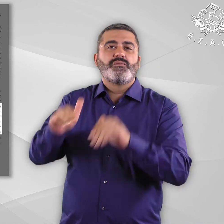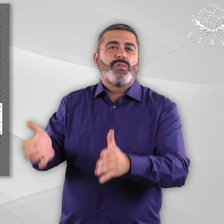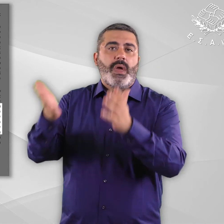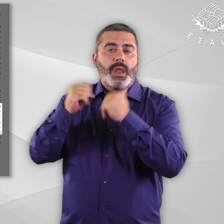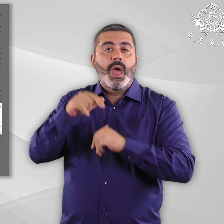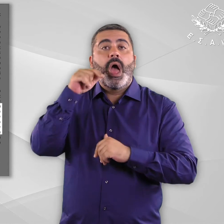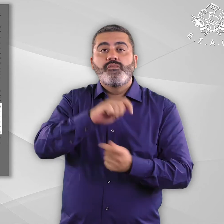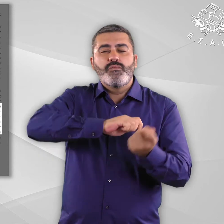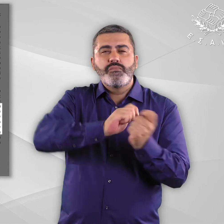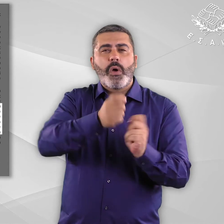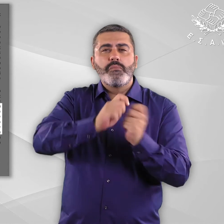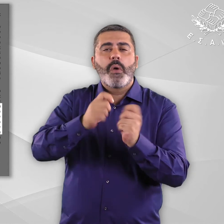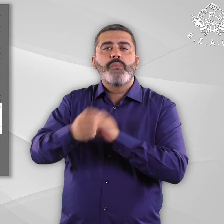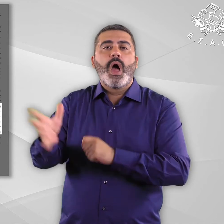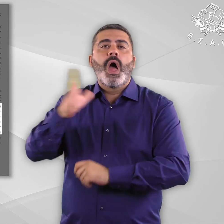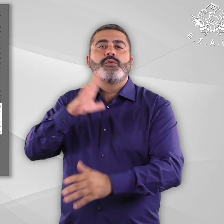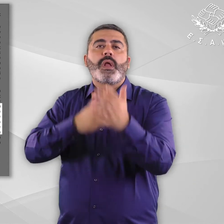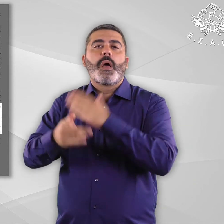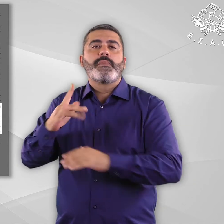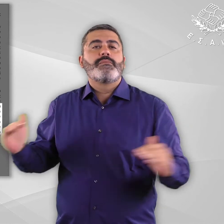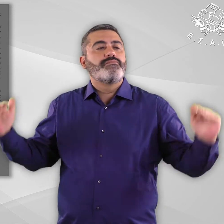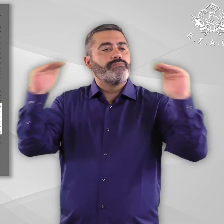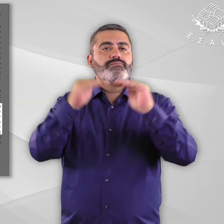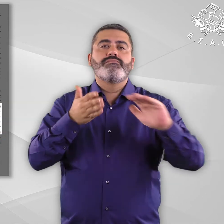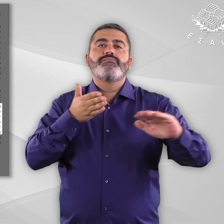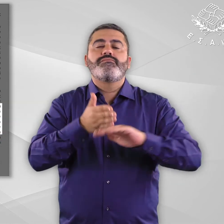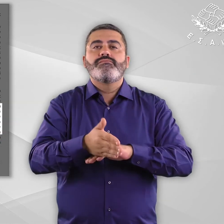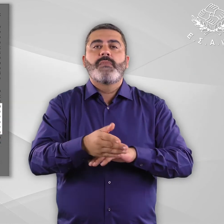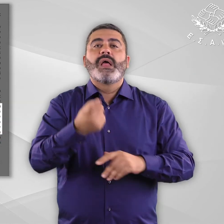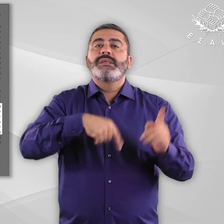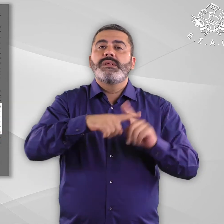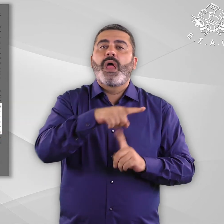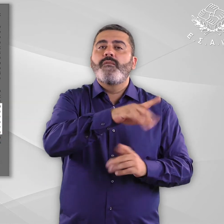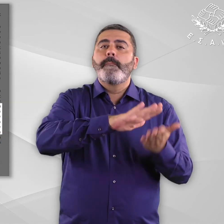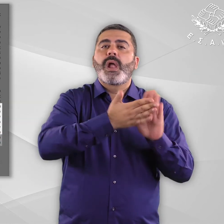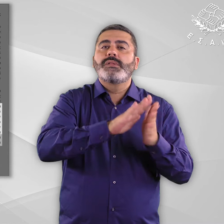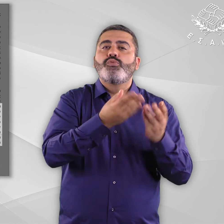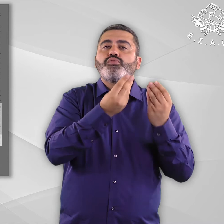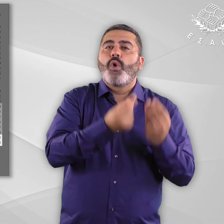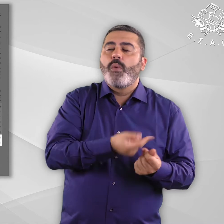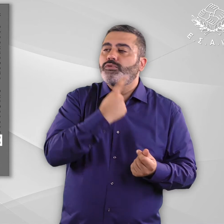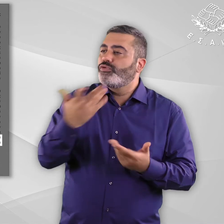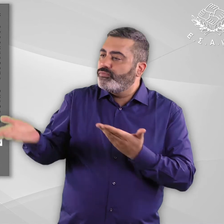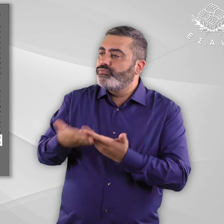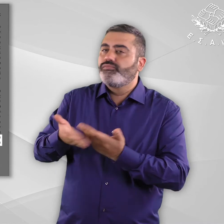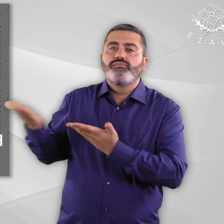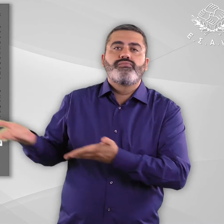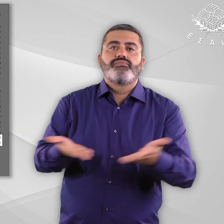απέναντι στα άτομα με αναπηρία και στην ανάπτυξη πρακτικών για την βελτίωση της πρόσβασης στα μουσεία. Στη χώρα μας, η σημασία της